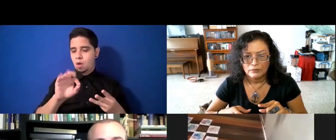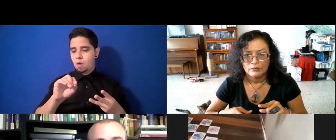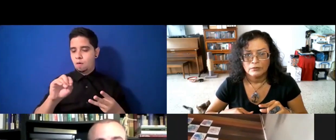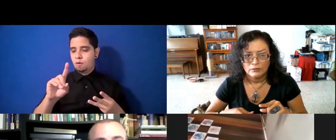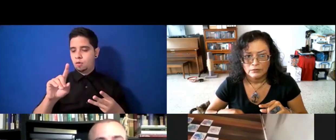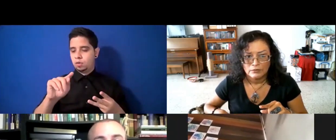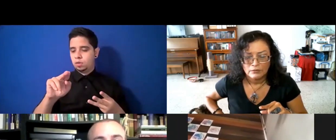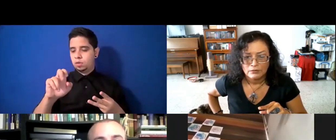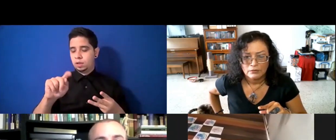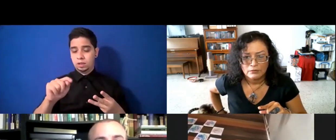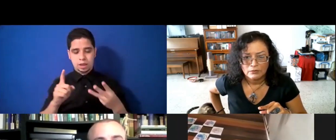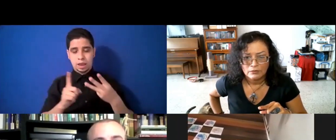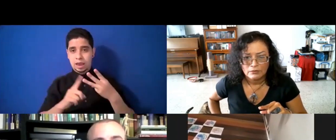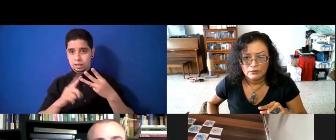Por cierto, yo entiendo que fue de los primeros.